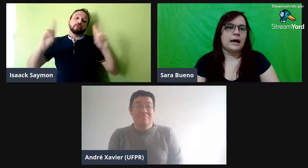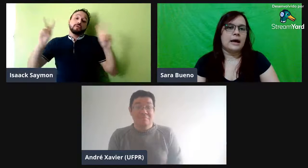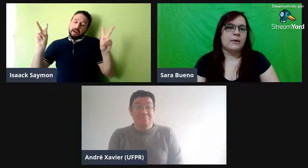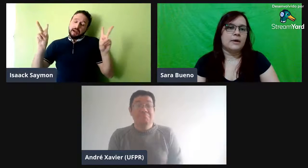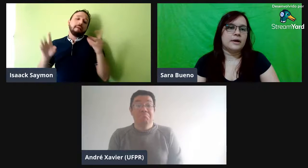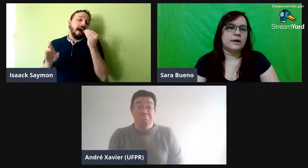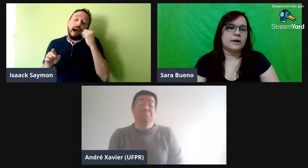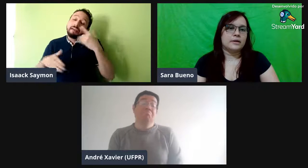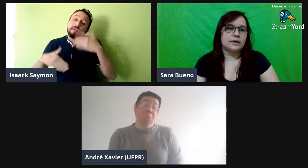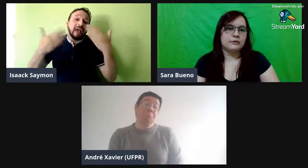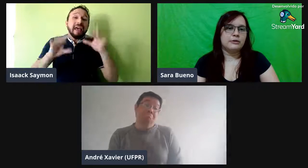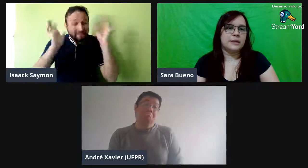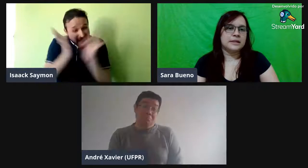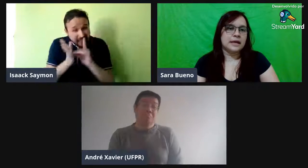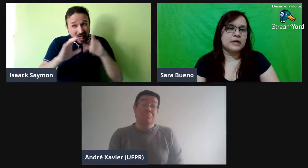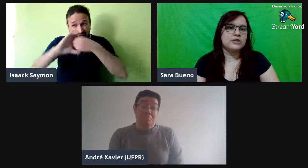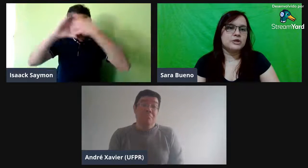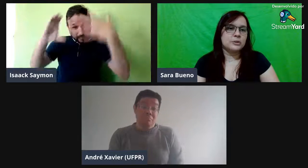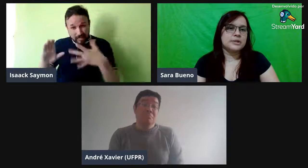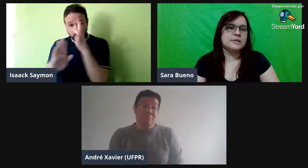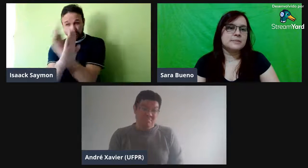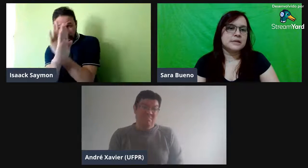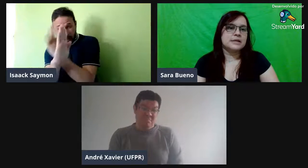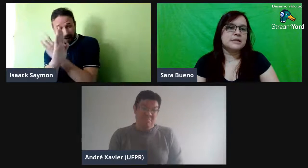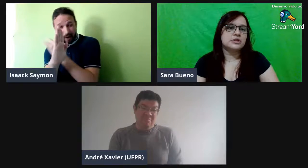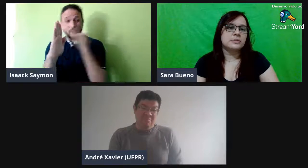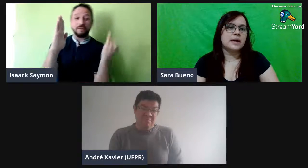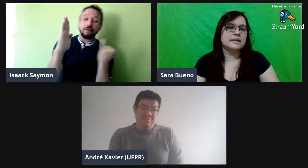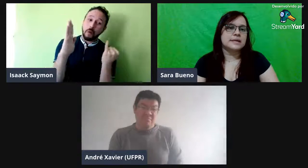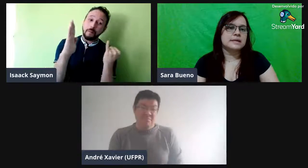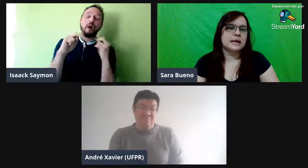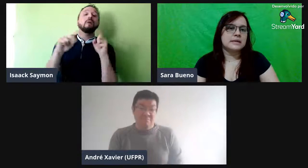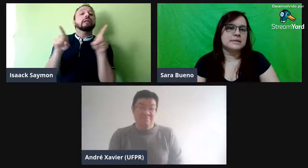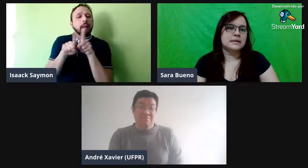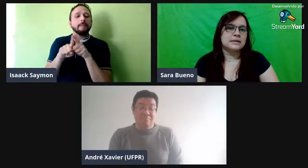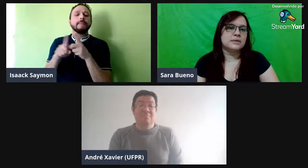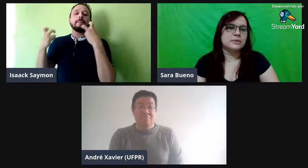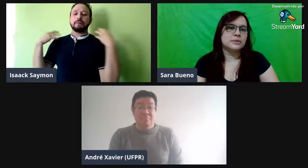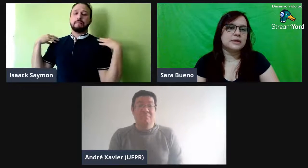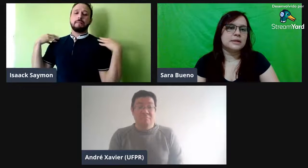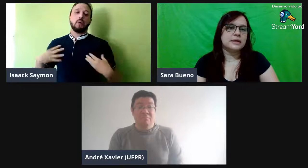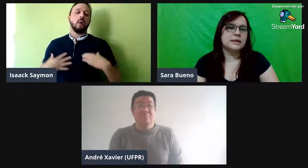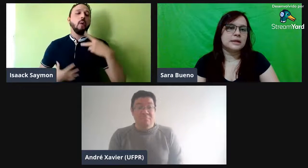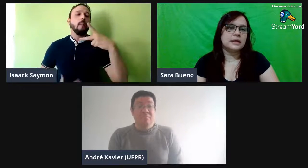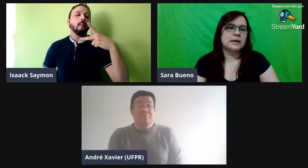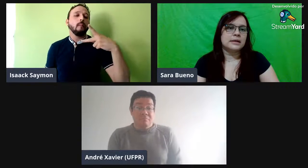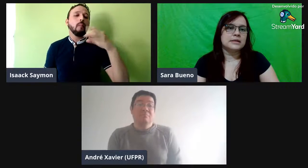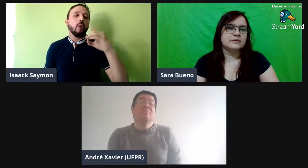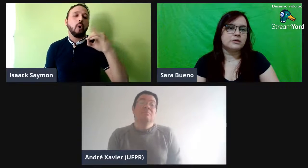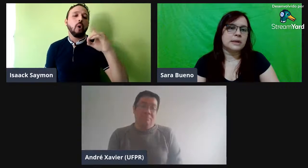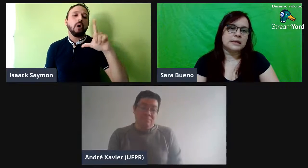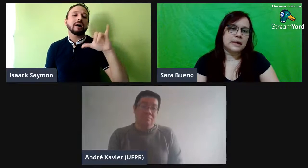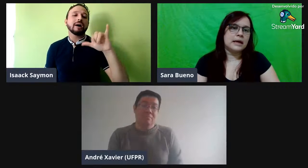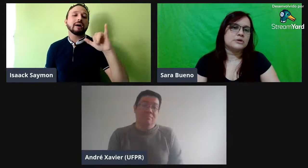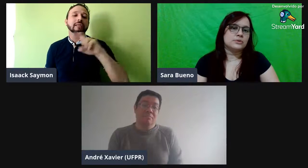Agora, na formalidade, eu percebi que existe mais detalhes, né? Então, eu queria entender essa formalidade ou